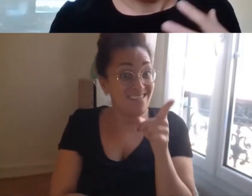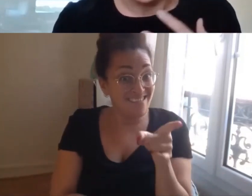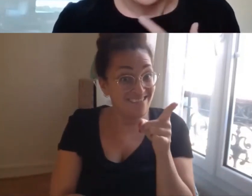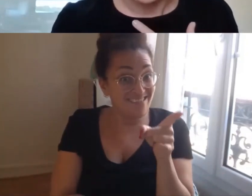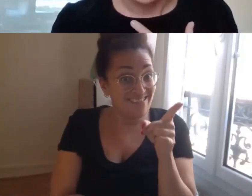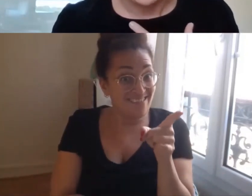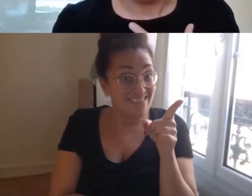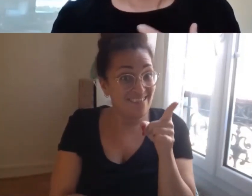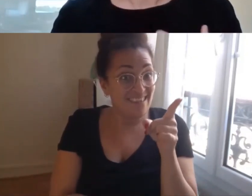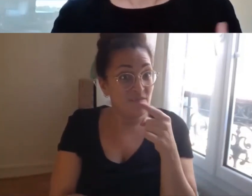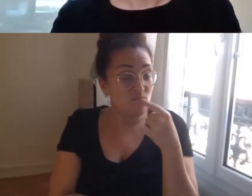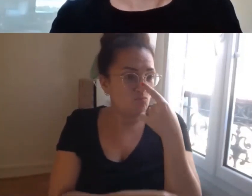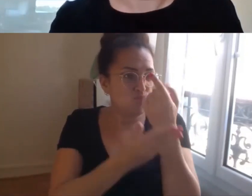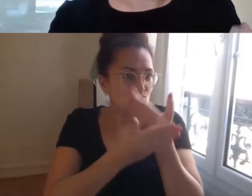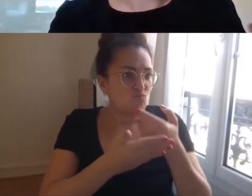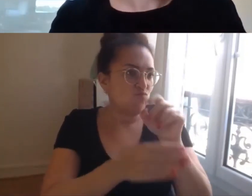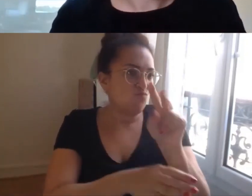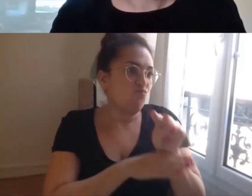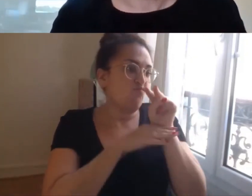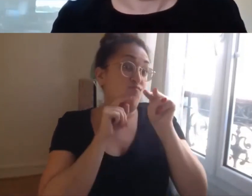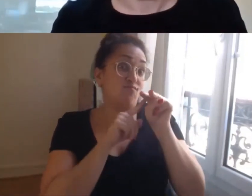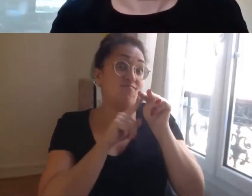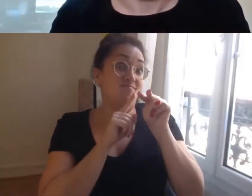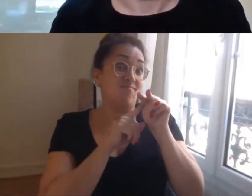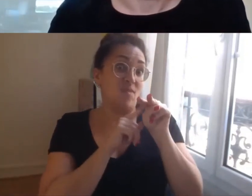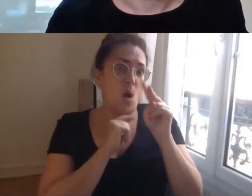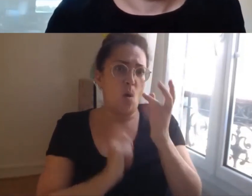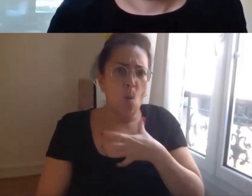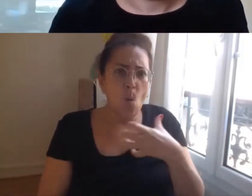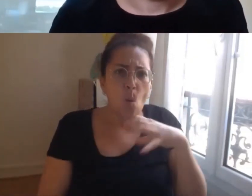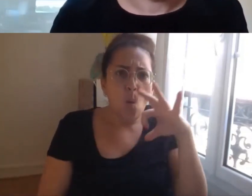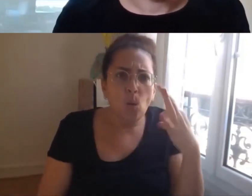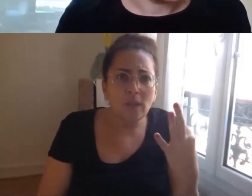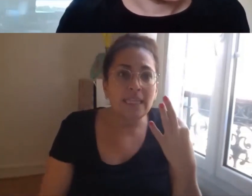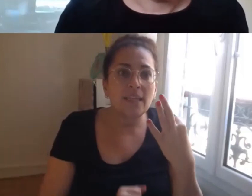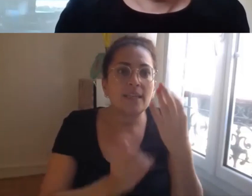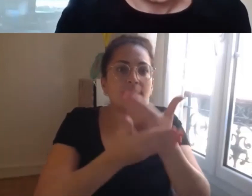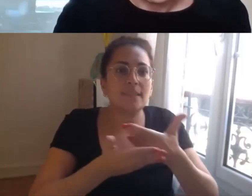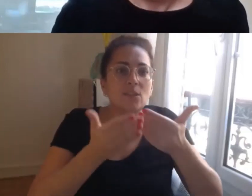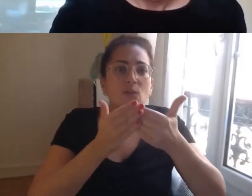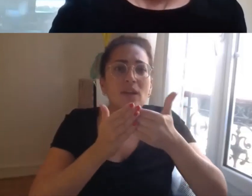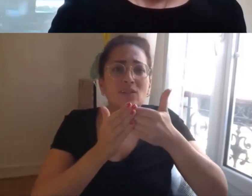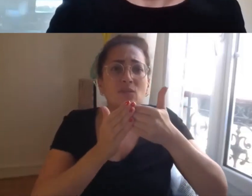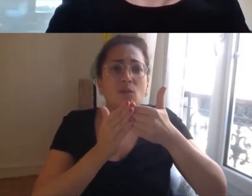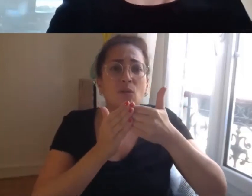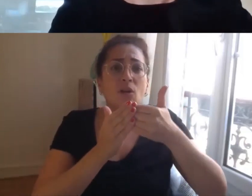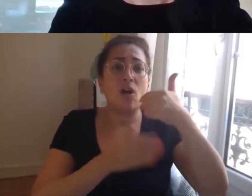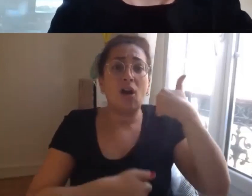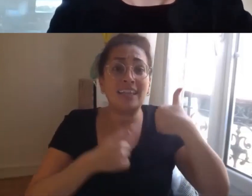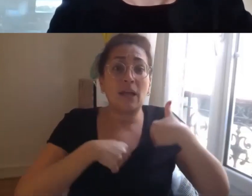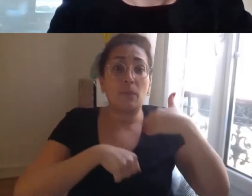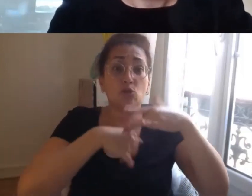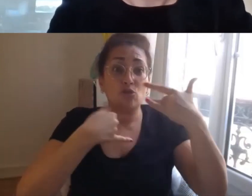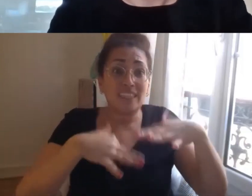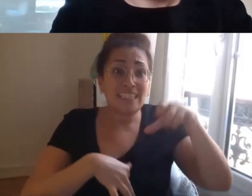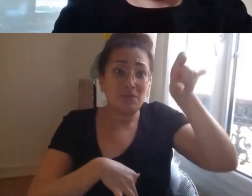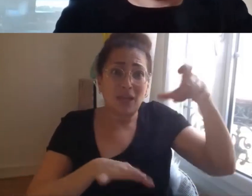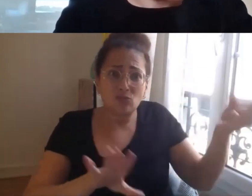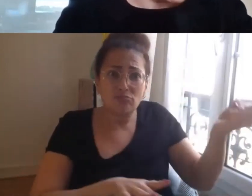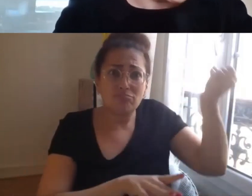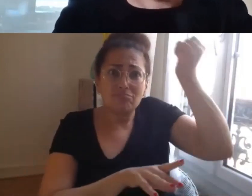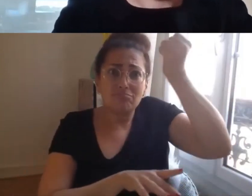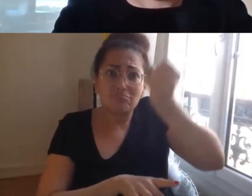vois de mon regard pour révolutionner pour intégrer les personnes en situation de handicap on attaque quand même un thème